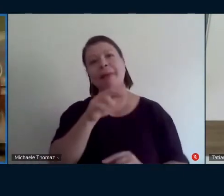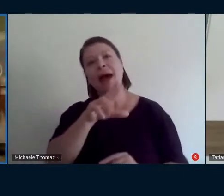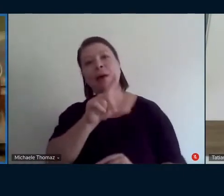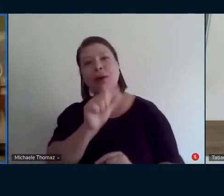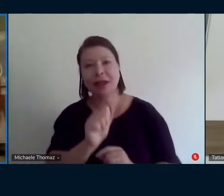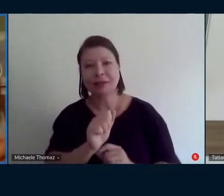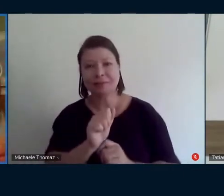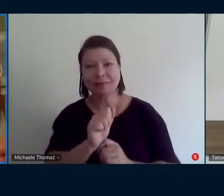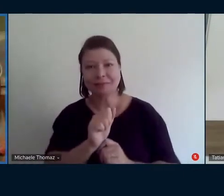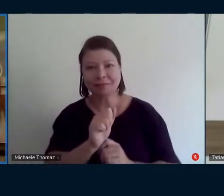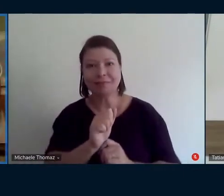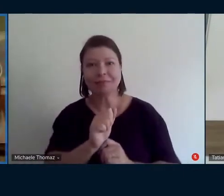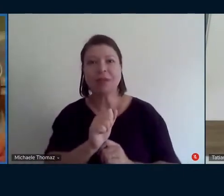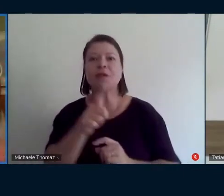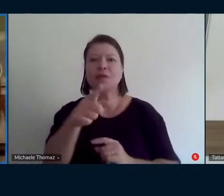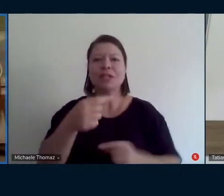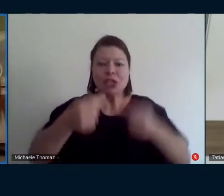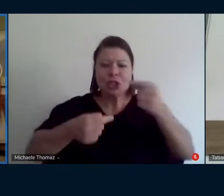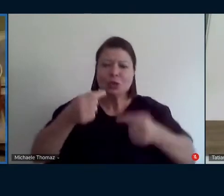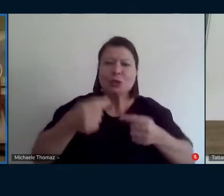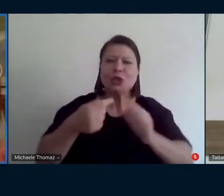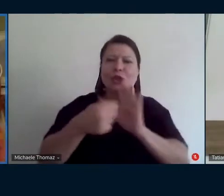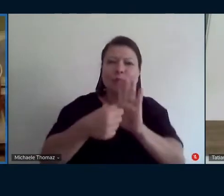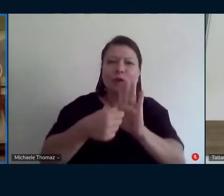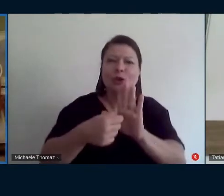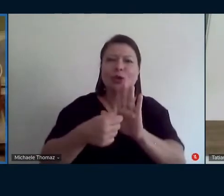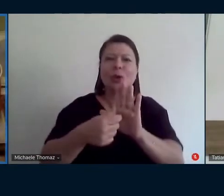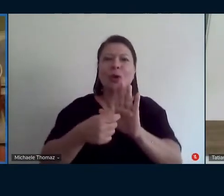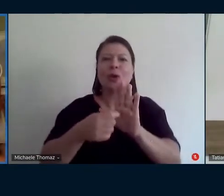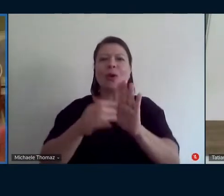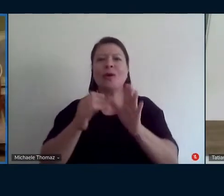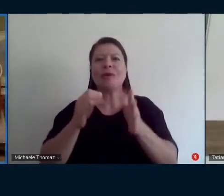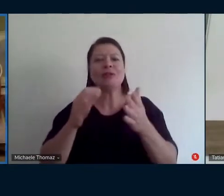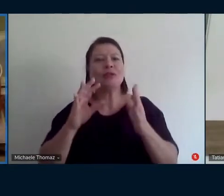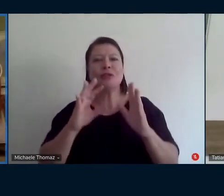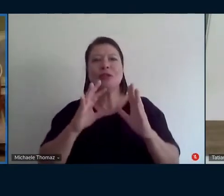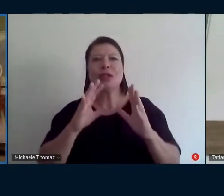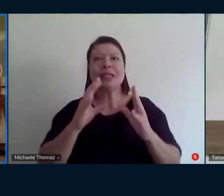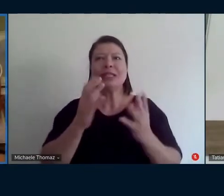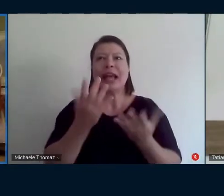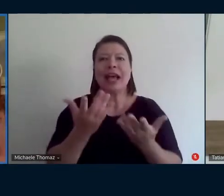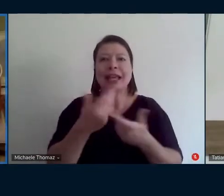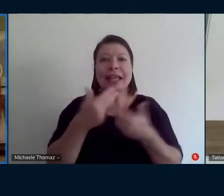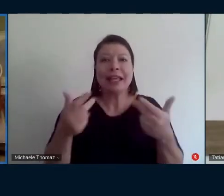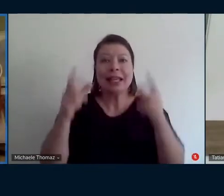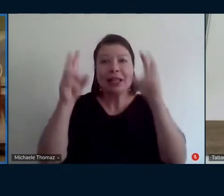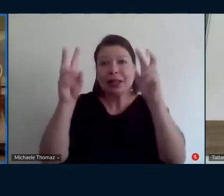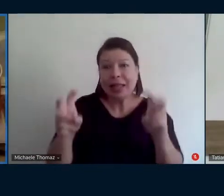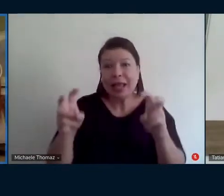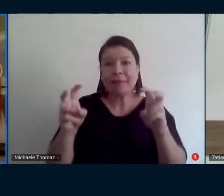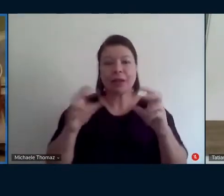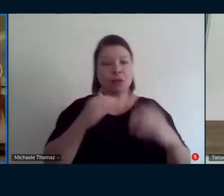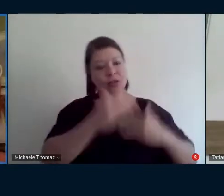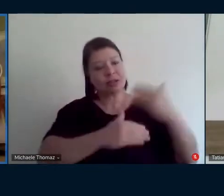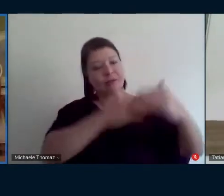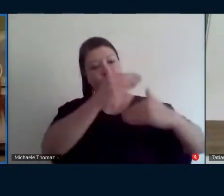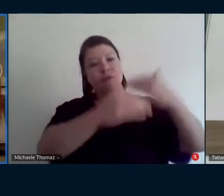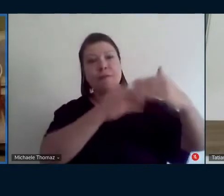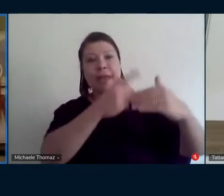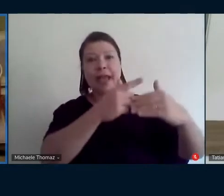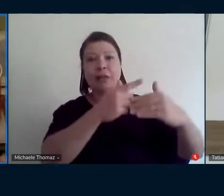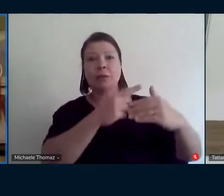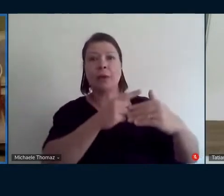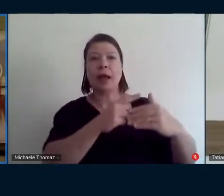discute muito bem essa questão da unidade afeto intelecto e da dialética desse desenvolvimento da Paula biológico e